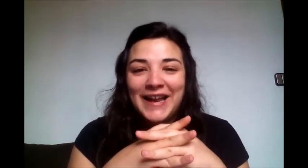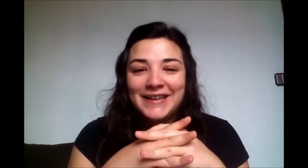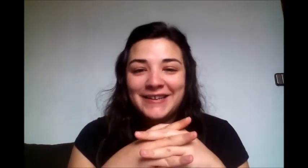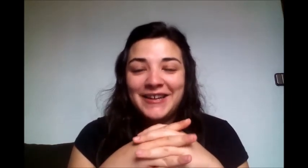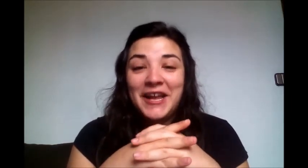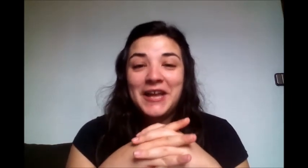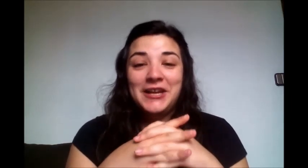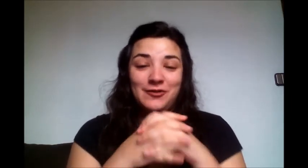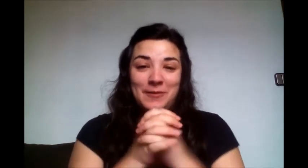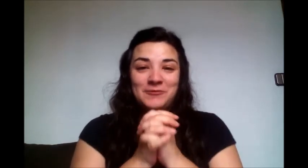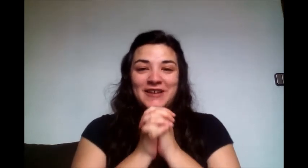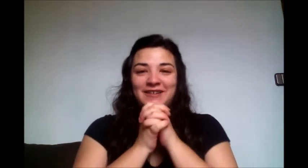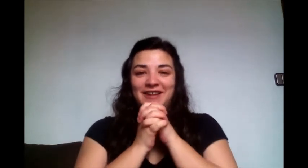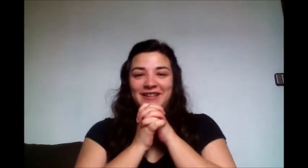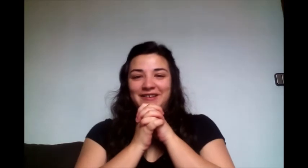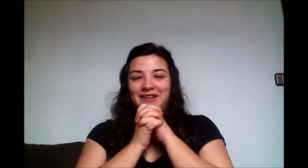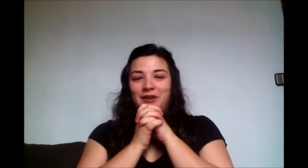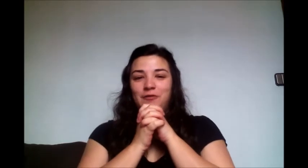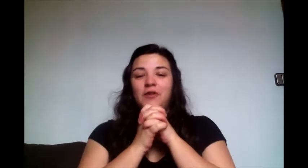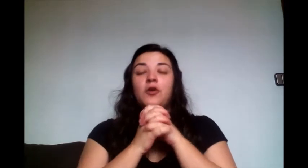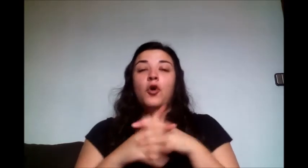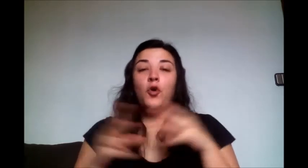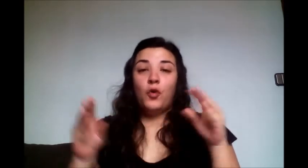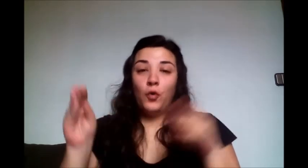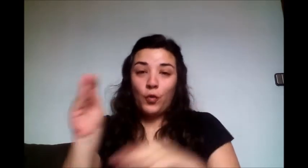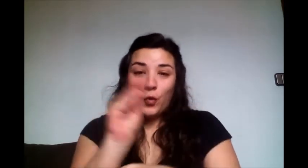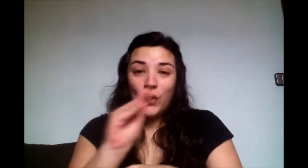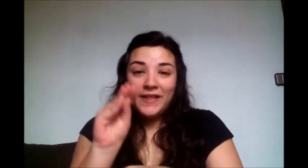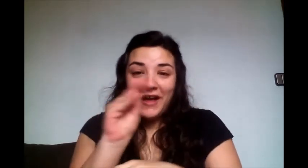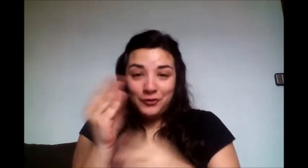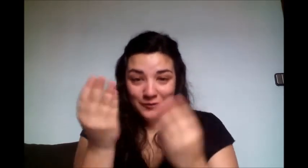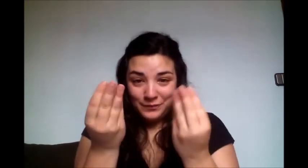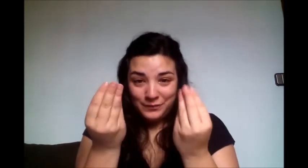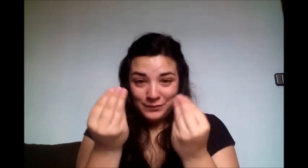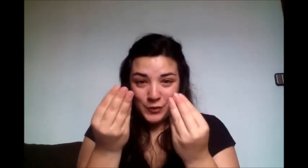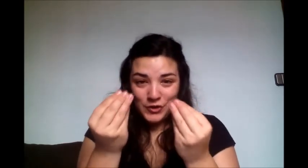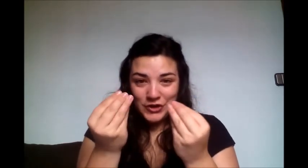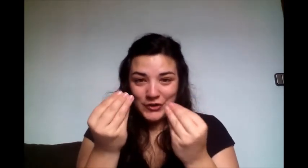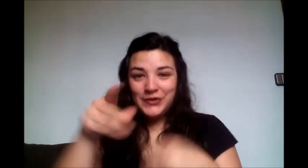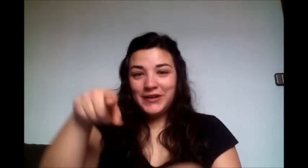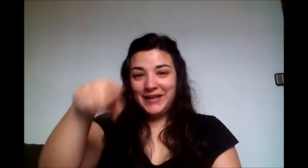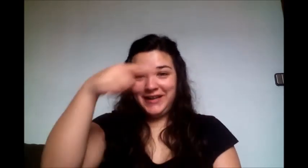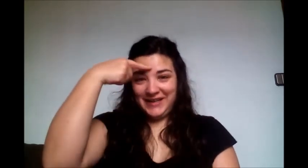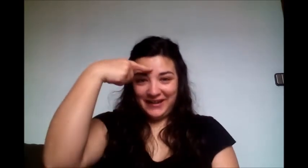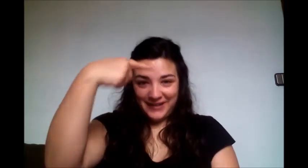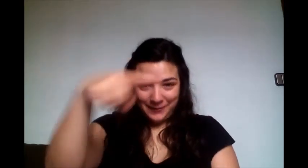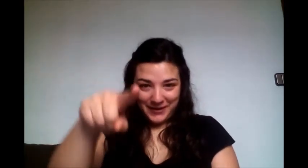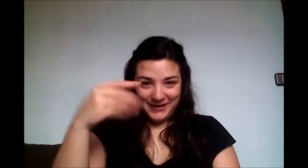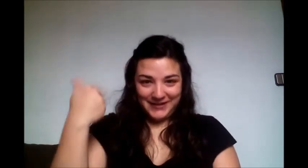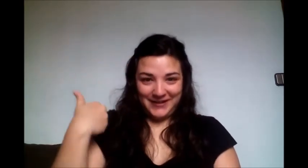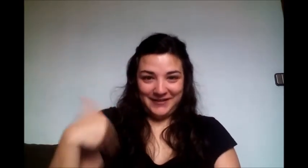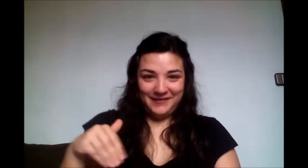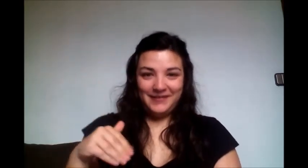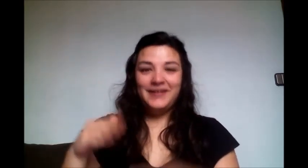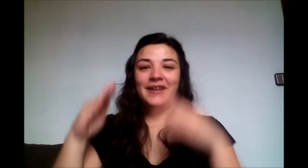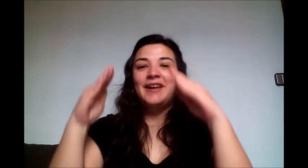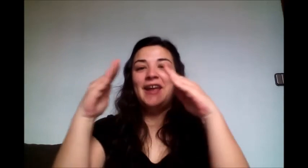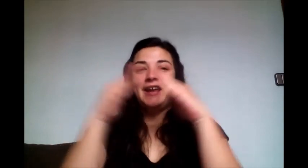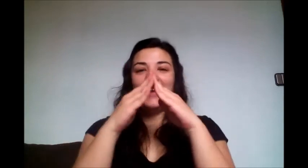clase, y nos vemos en la siguiente sesión, cuidaros mucho, y ya sabéis, en